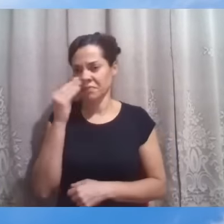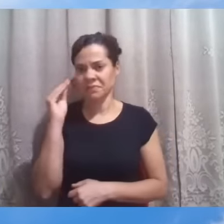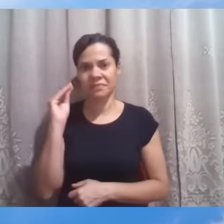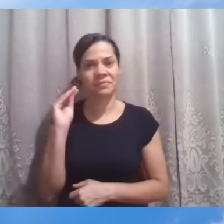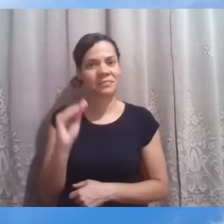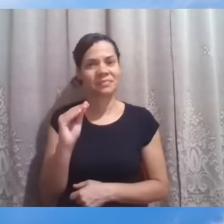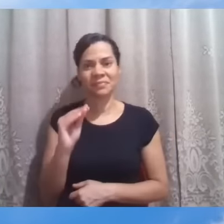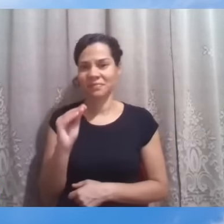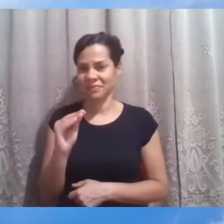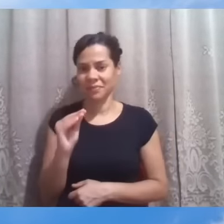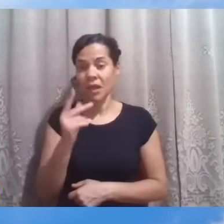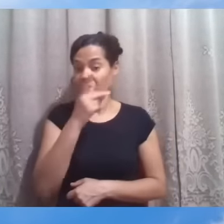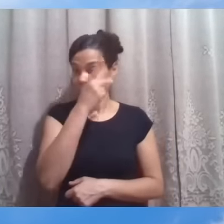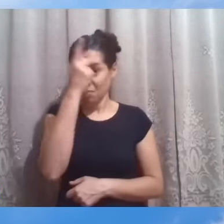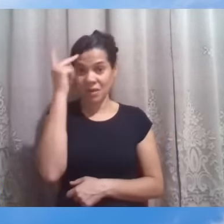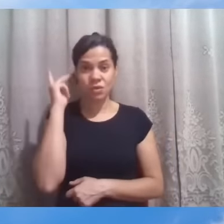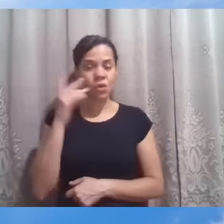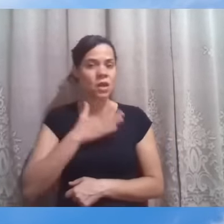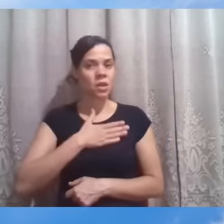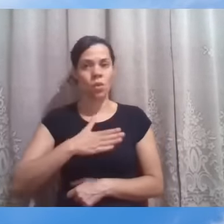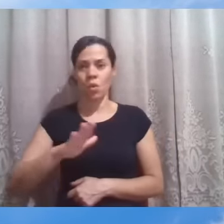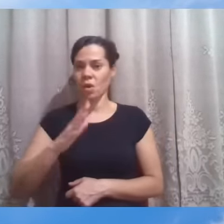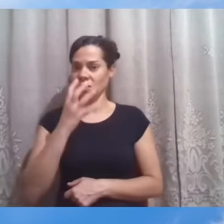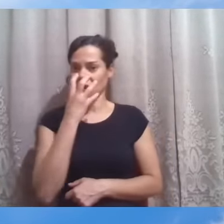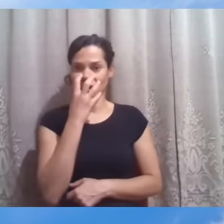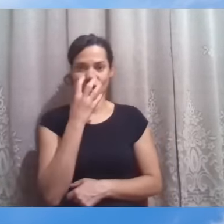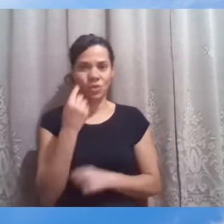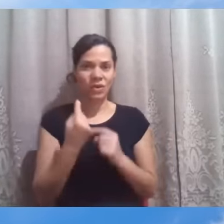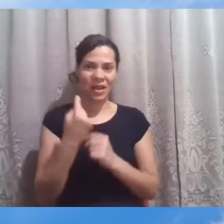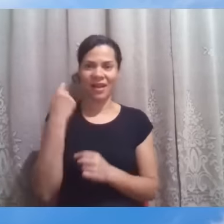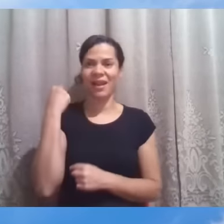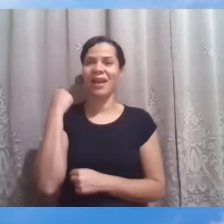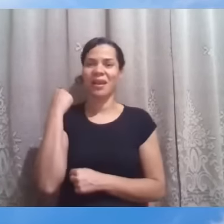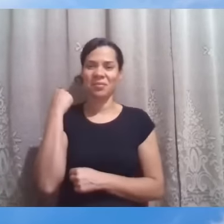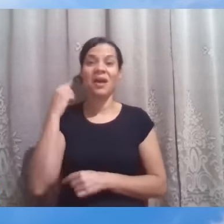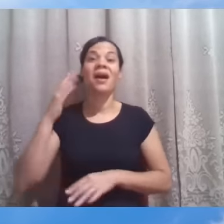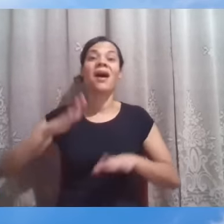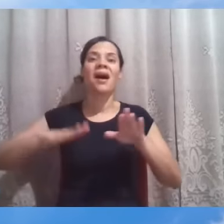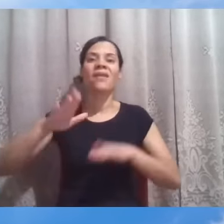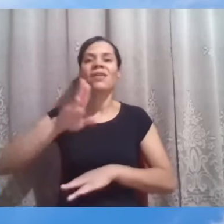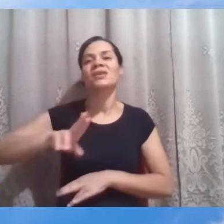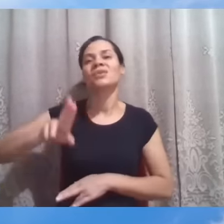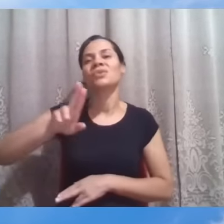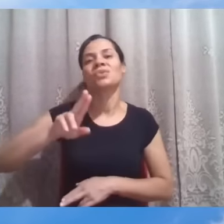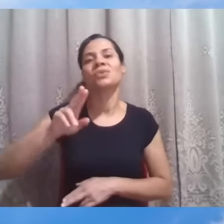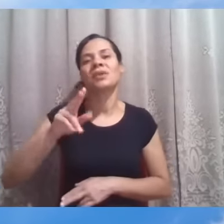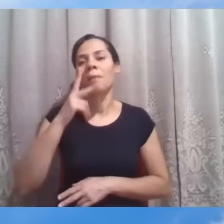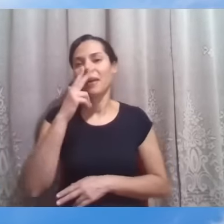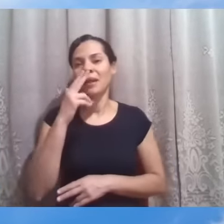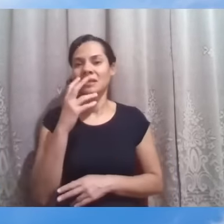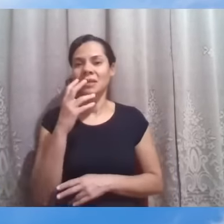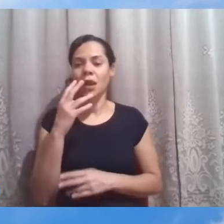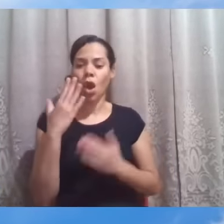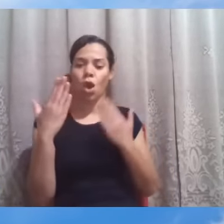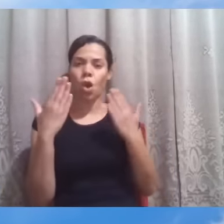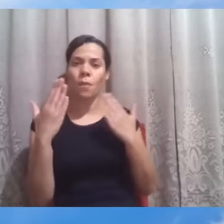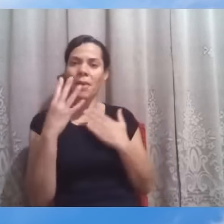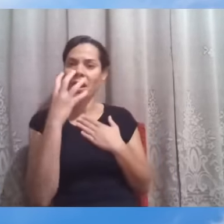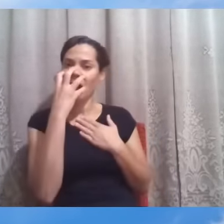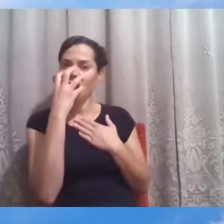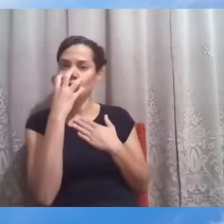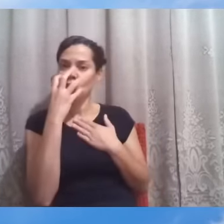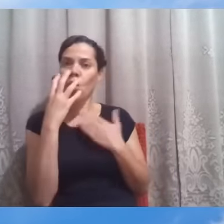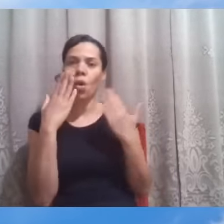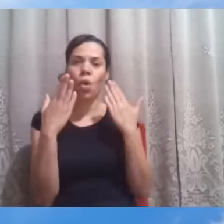gostavam dos cães. E muitas vezes era um termo utilizado para se fazer referência aos gentios, chamados de cães.